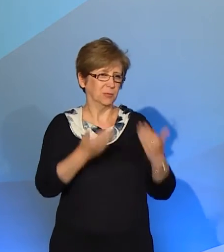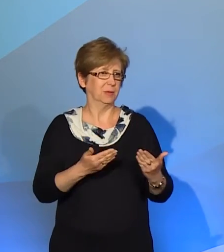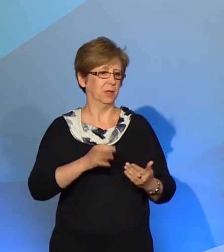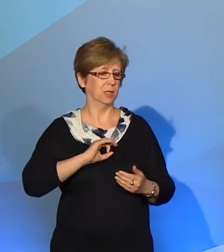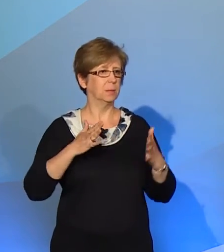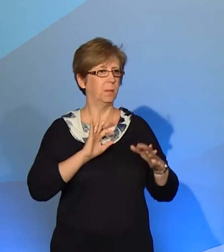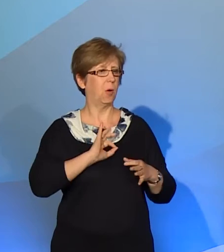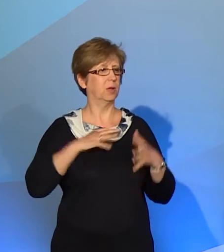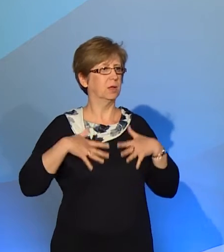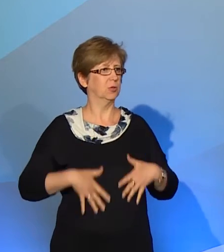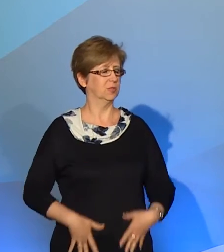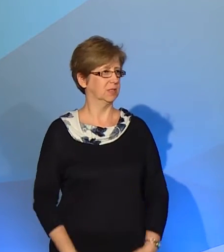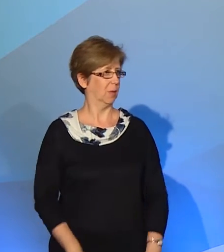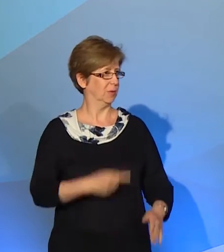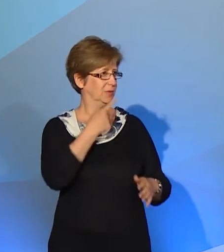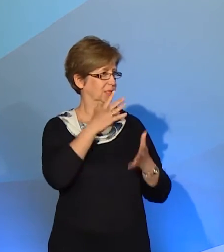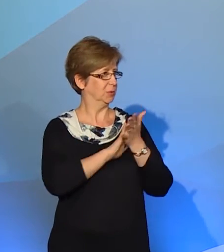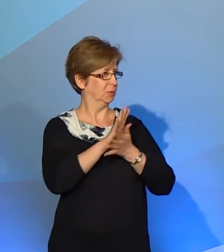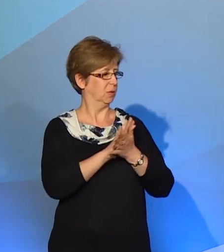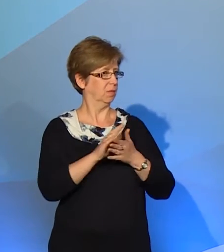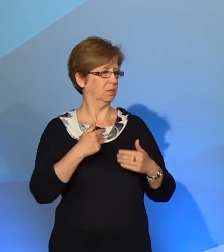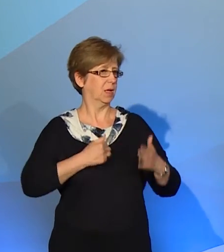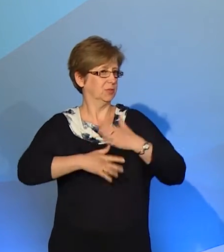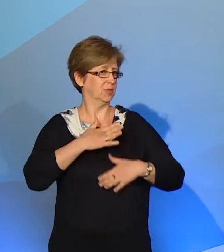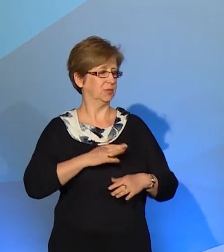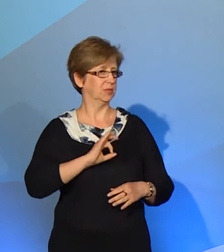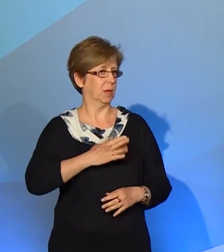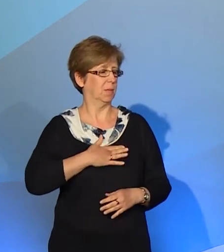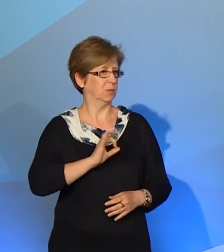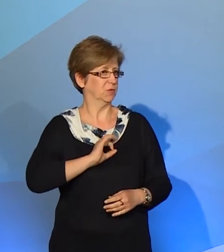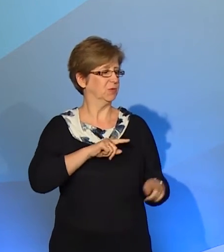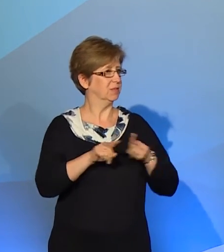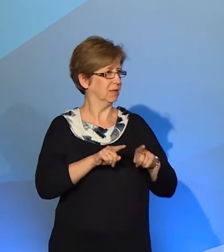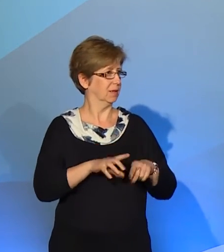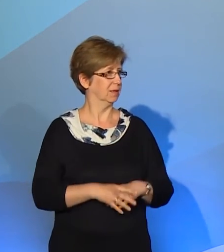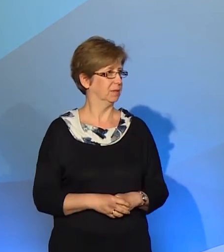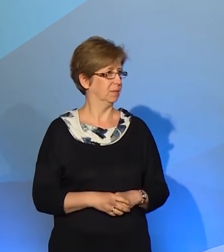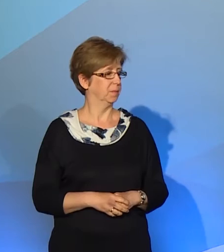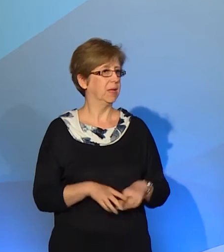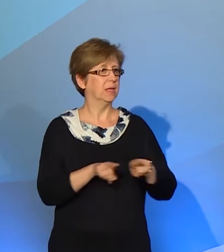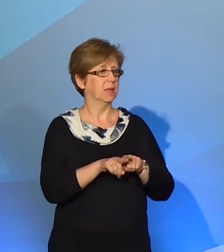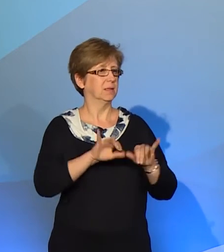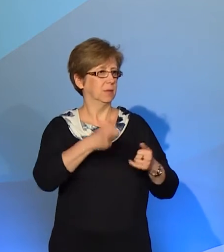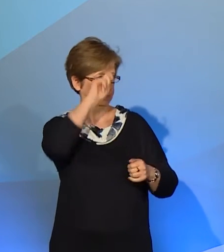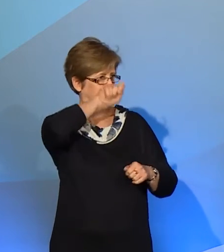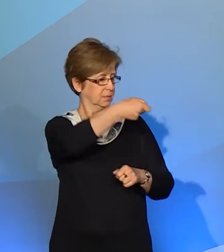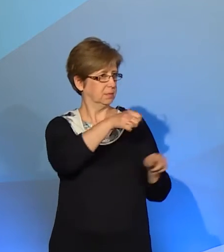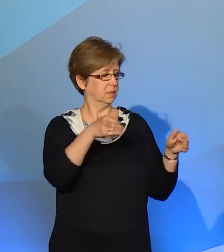tożsamość w języku migowym. Ja bardzo się cieszę z tego, że mam swój znak. I tak jak można nazwać Rutkowskiego, to tym bardziej można fizykę jądrową. Niech się Państwo